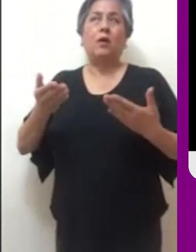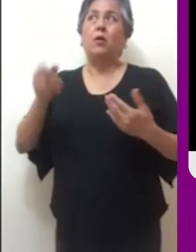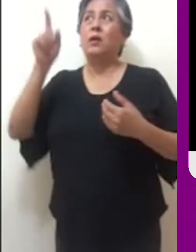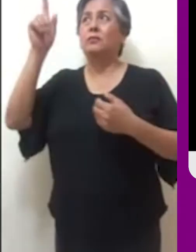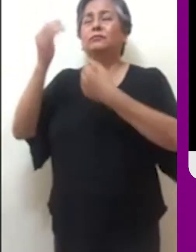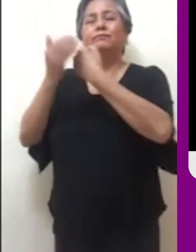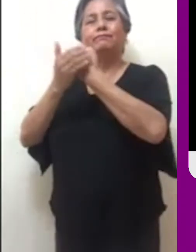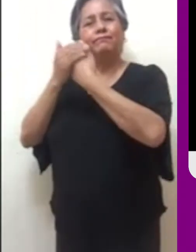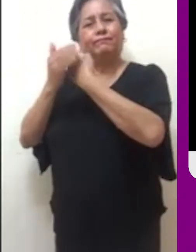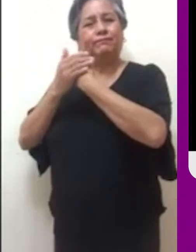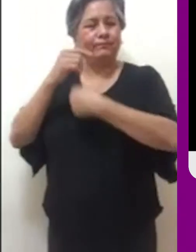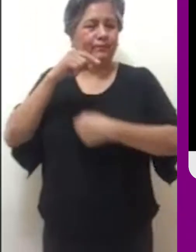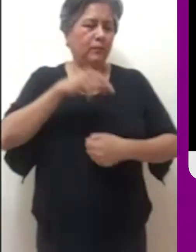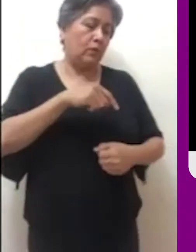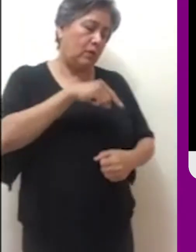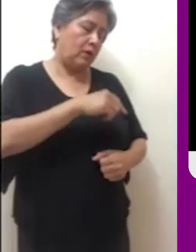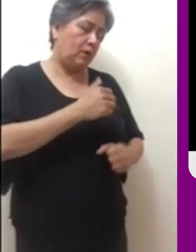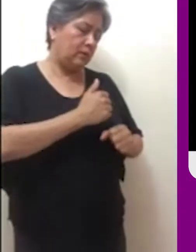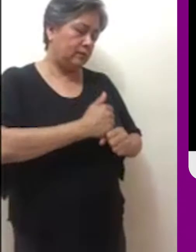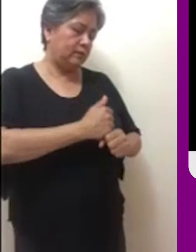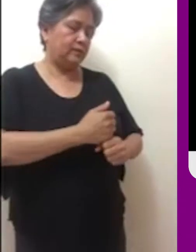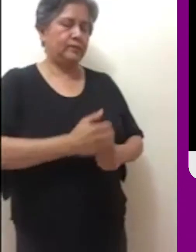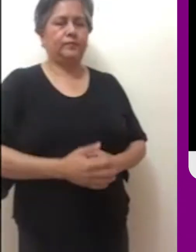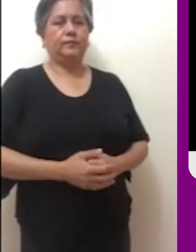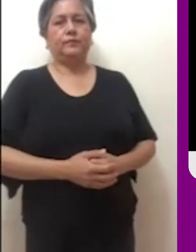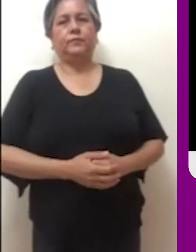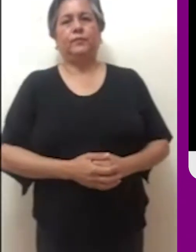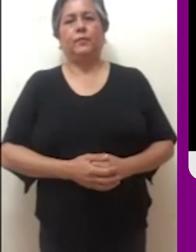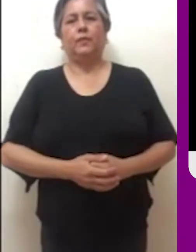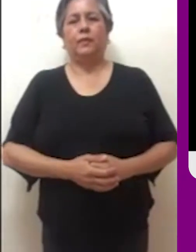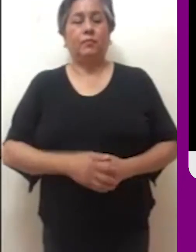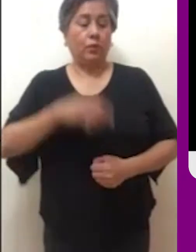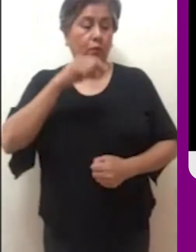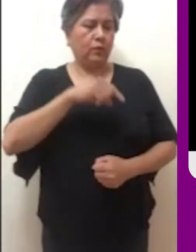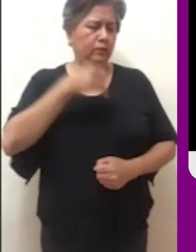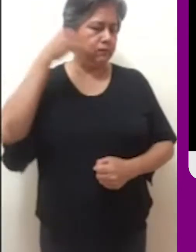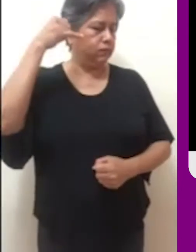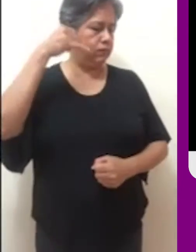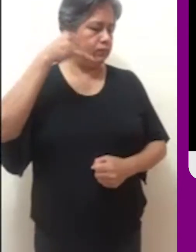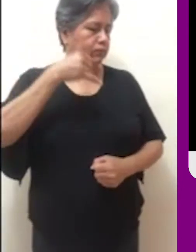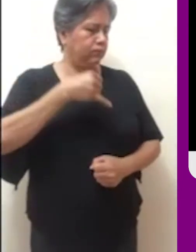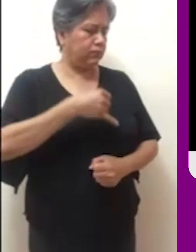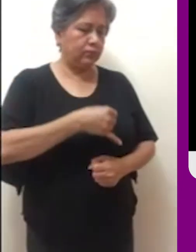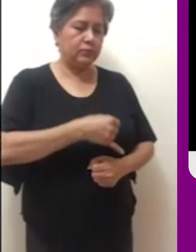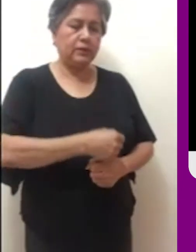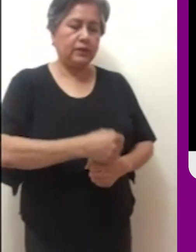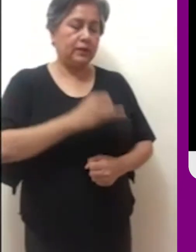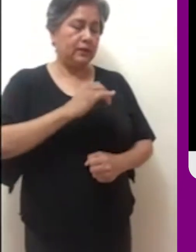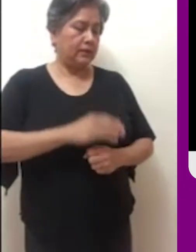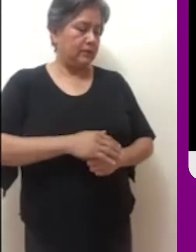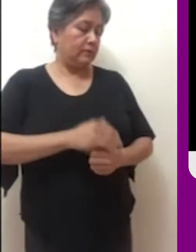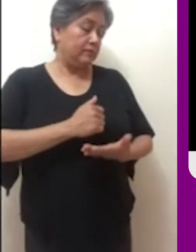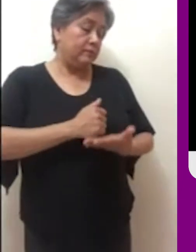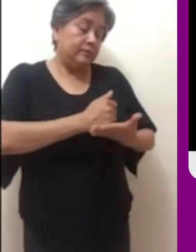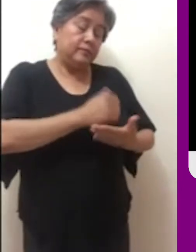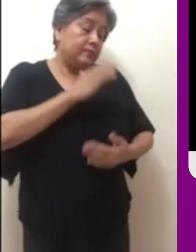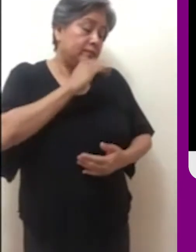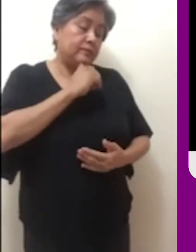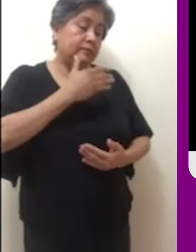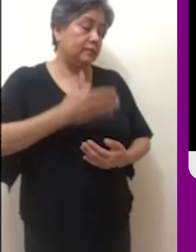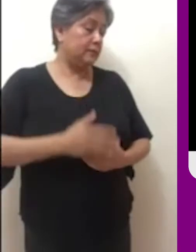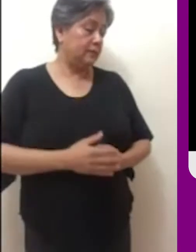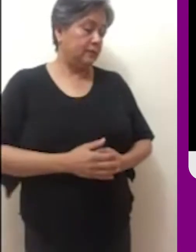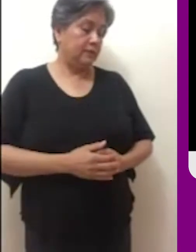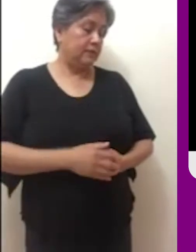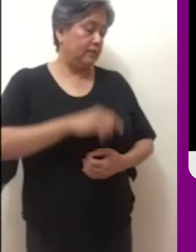consuelo mientras que tú sufres tormentos. Además, entre ustedes y nosotros se abre un abismo inmenso que nadie